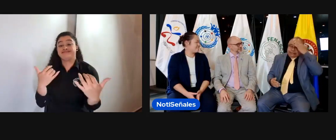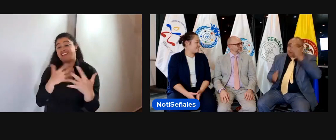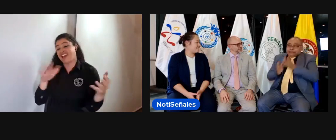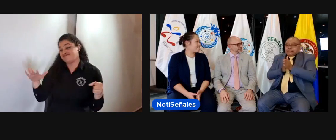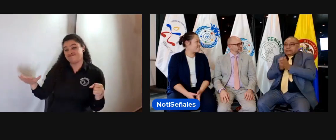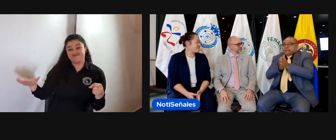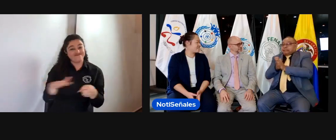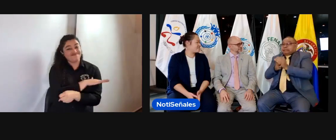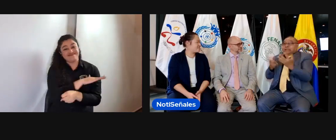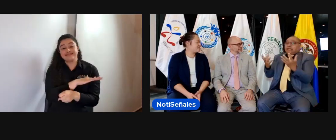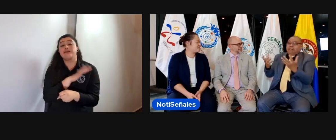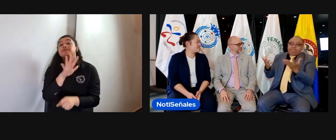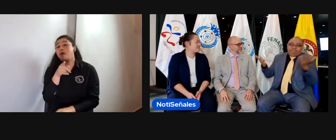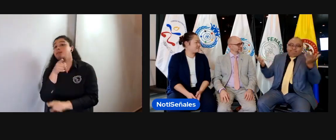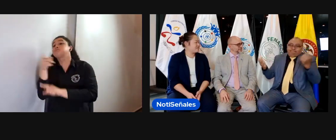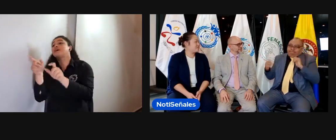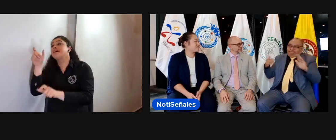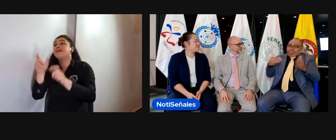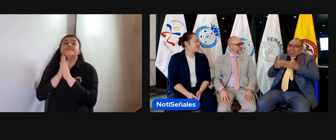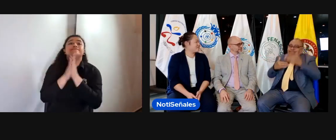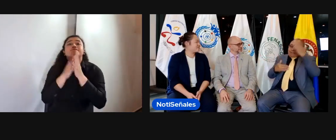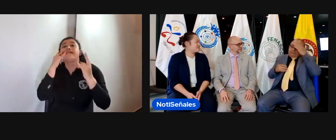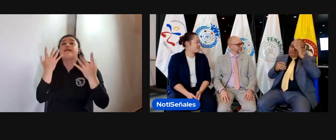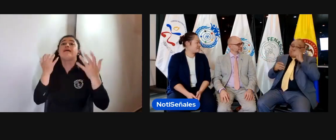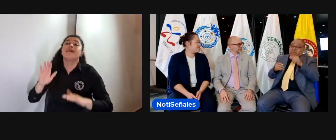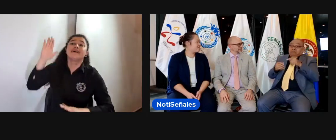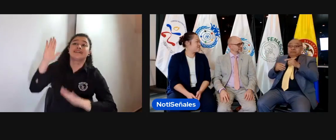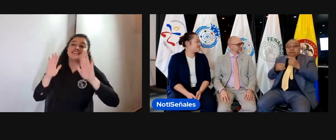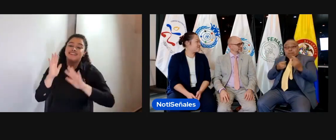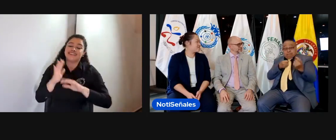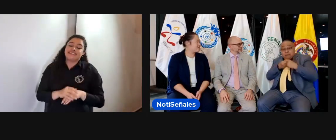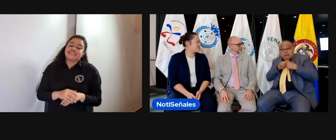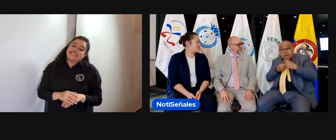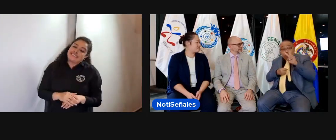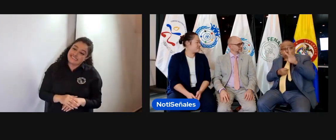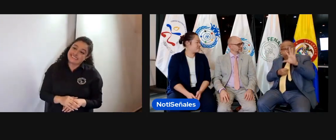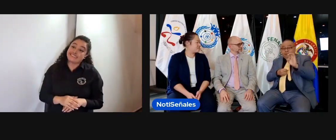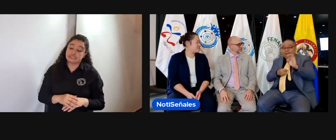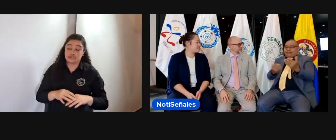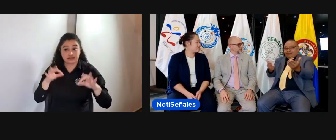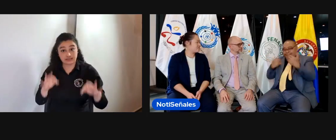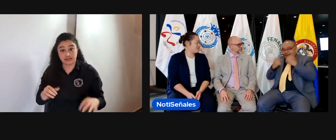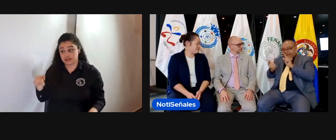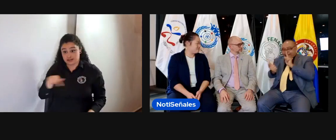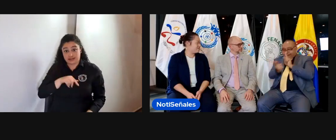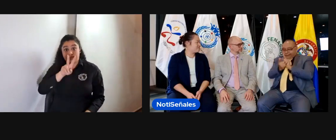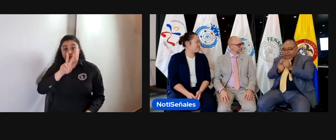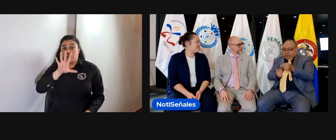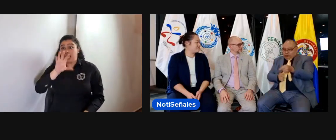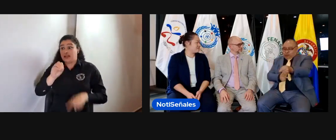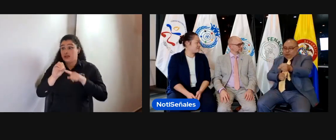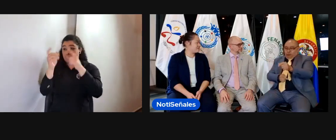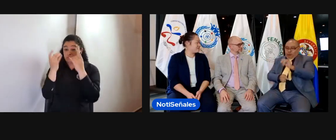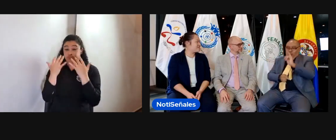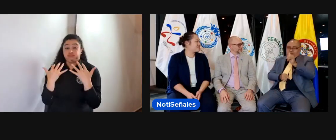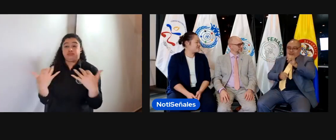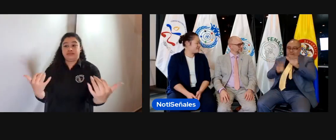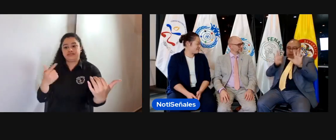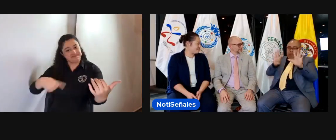persona más, yo entiendo que ustedes tienen muchas ganas de este lugar, de poder aprender de lo que va a pasar en este encuentro, pero no se